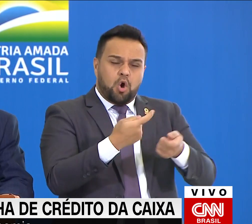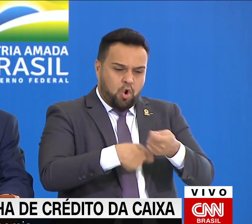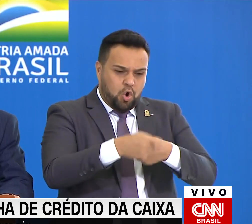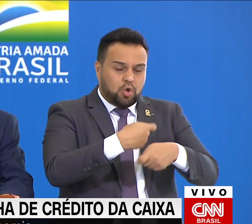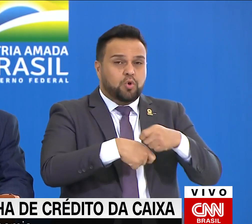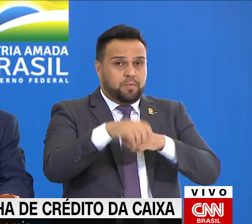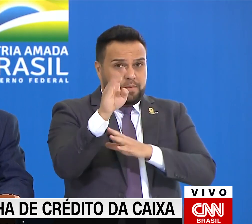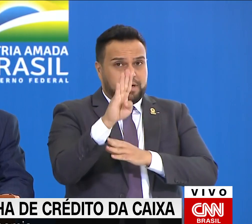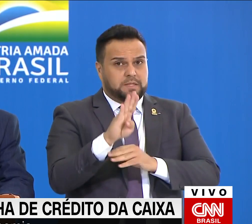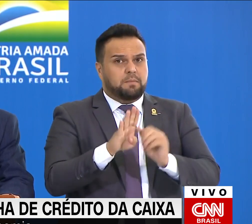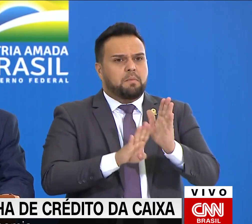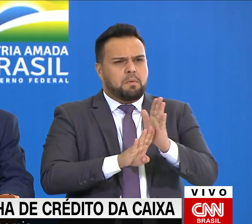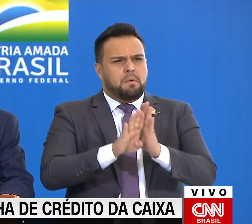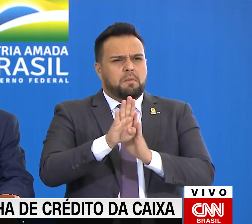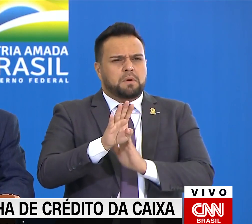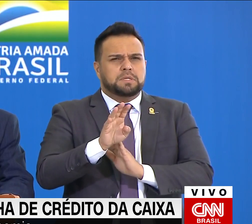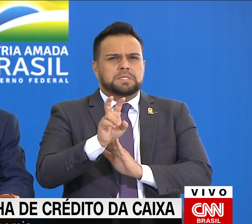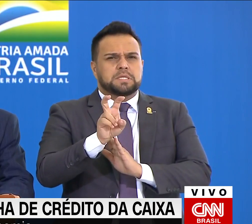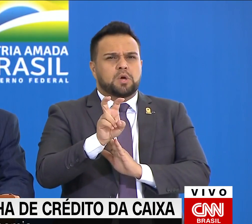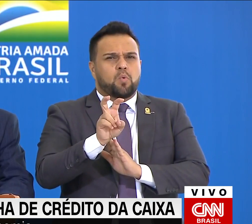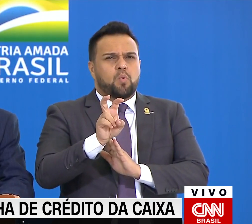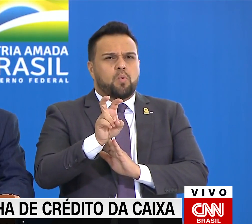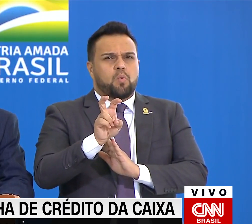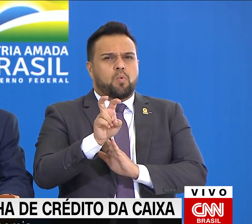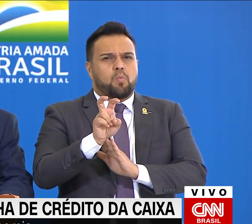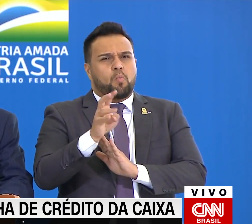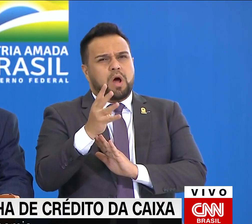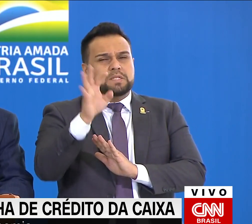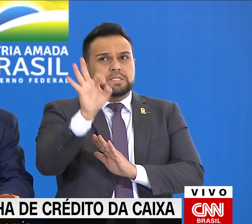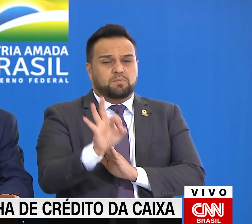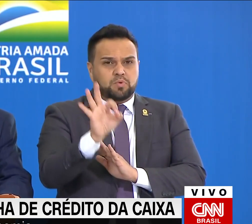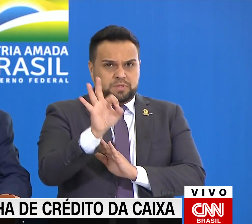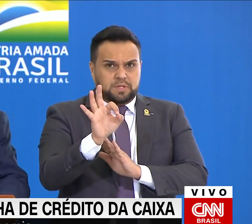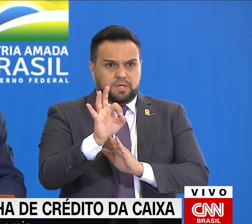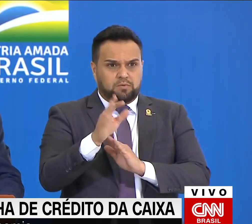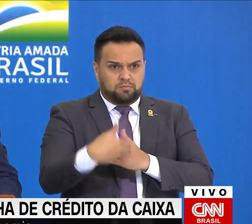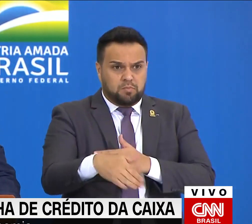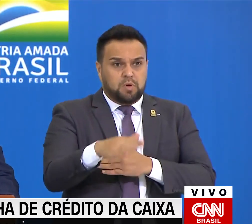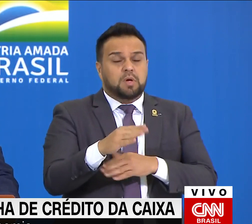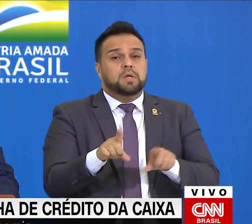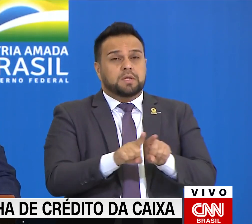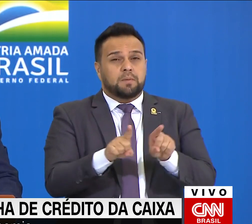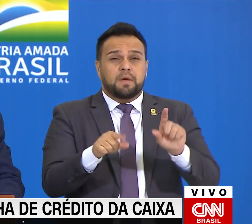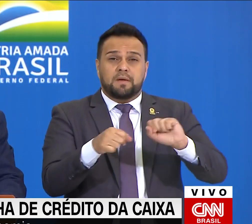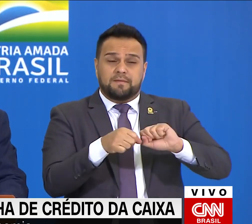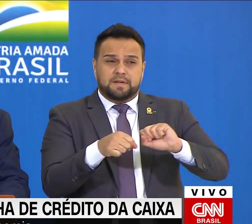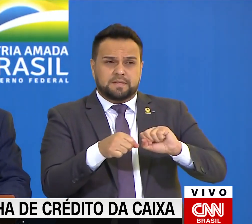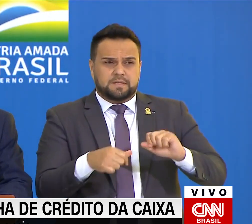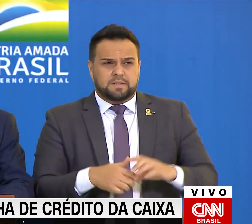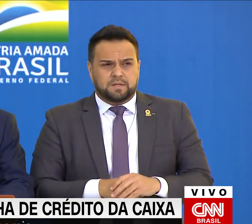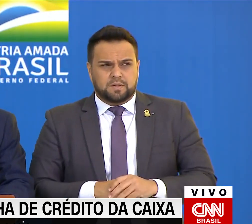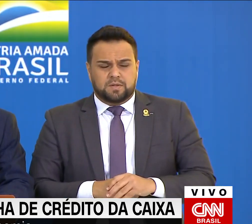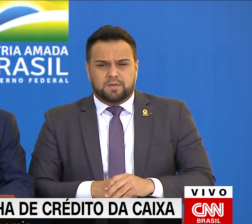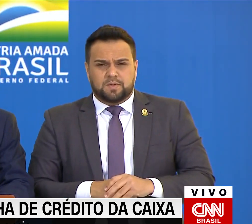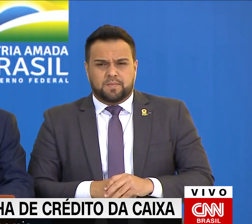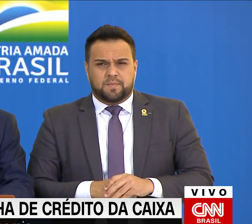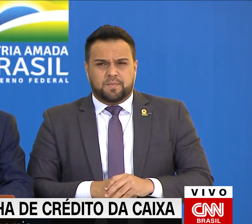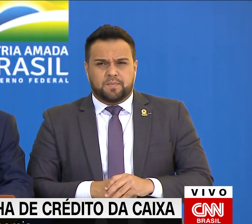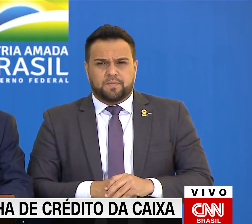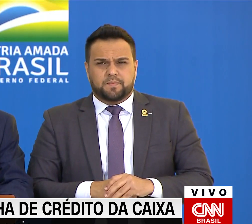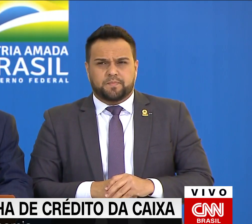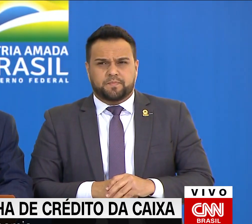,3%, 5,4% esse ano, realizando a nossa